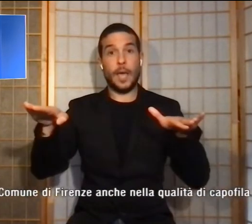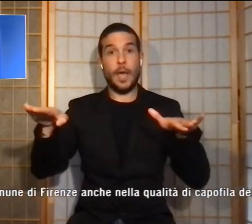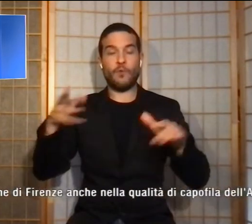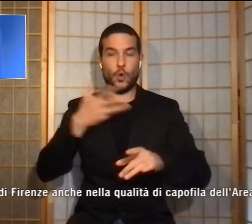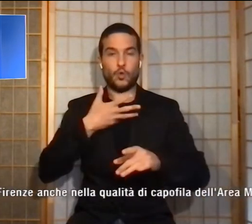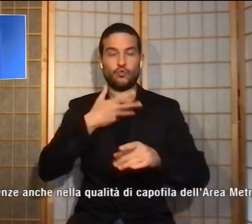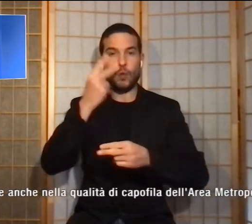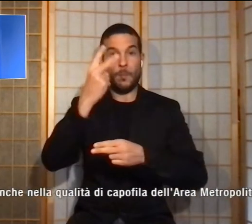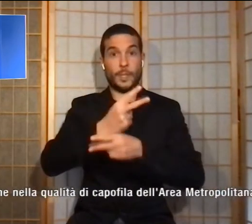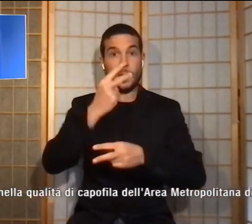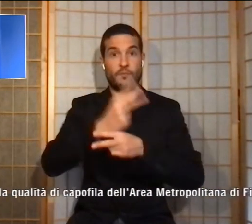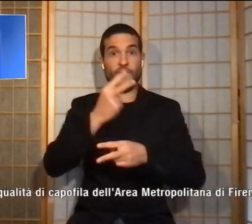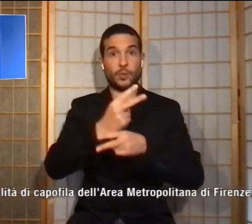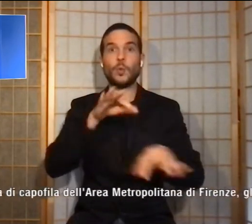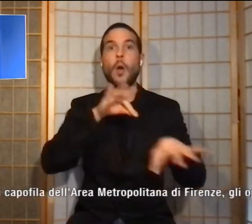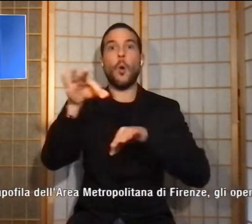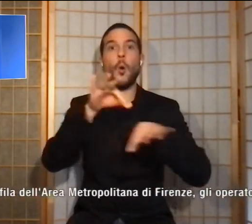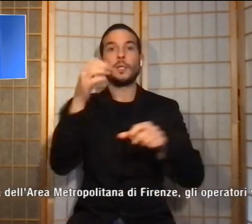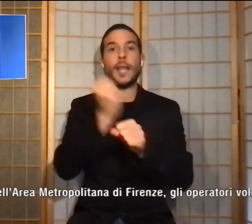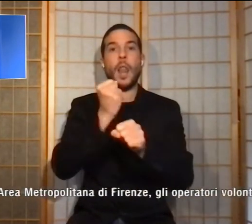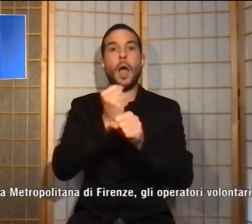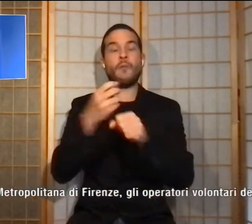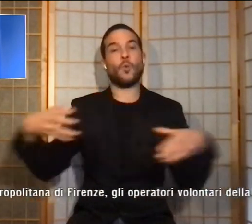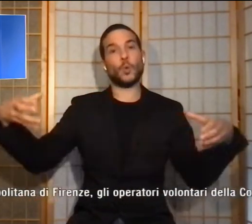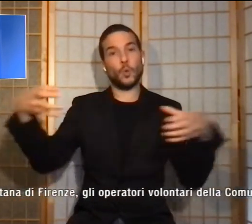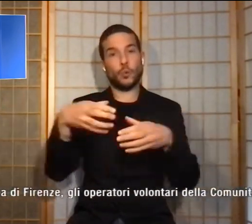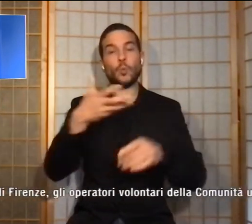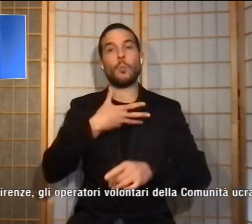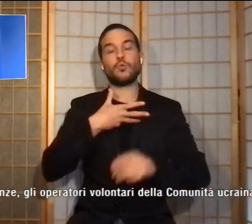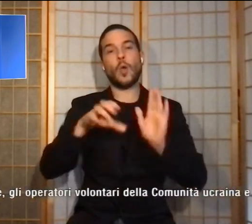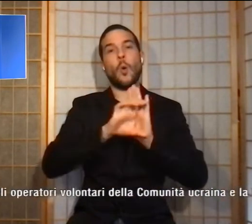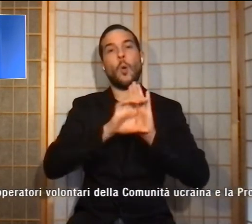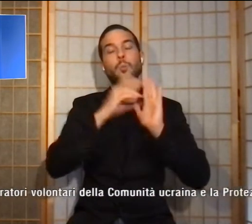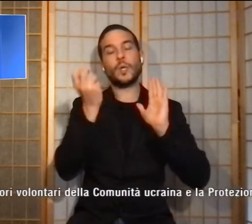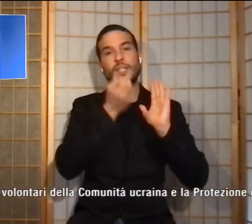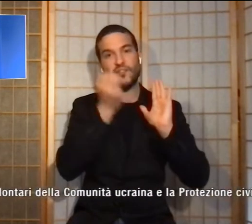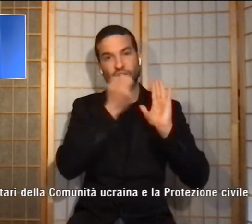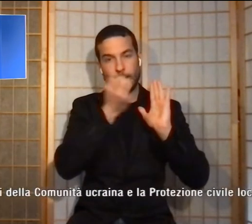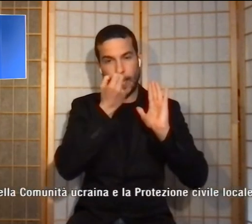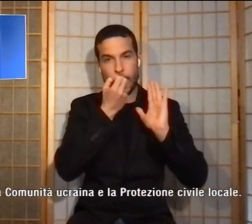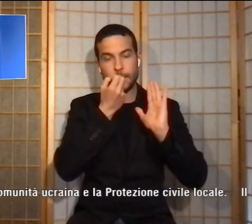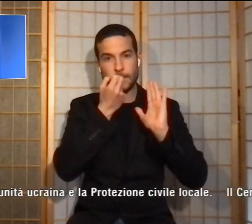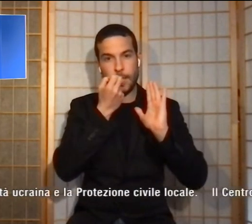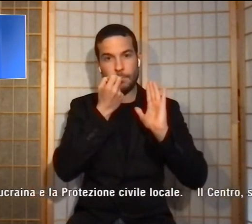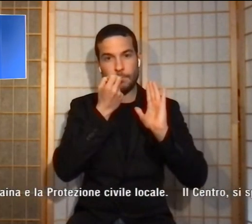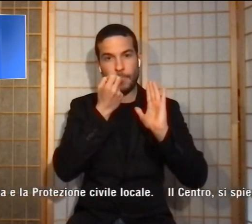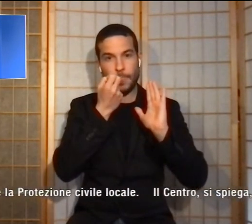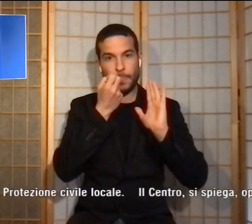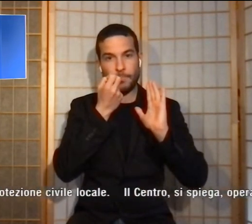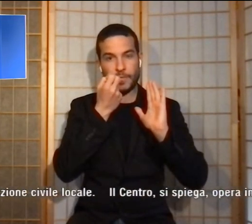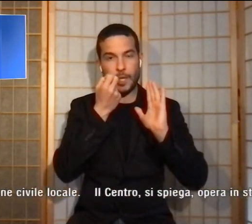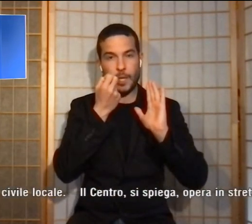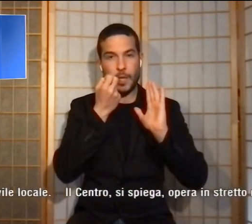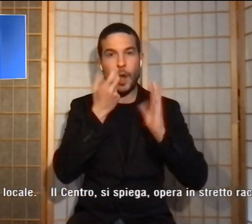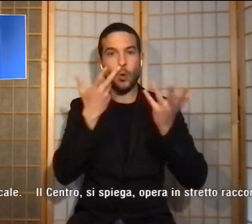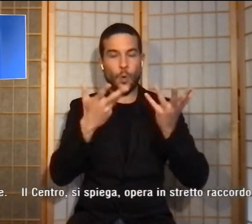che coordina il lavoro di gruppo, c'è il Comune di Firenze, anche nella qualità di capofila dell